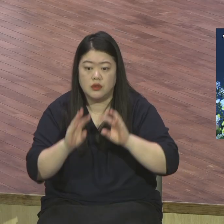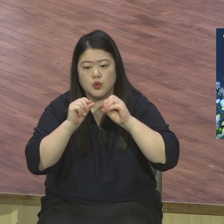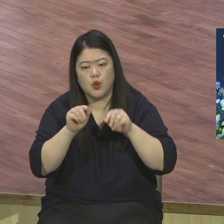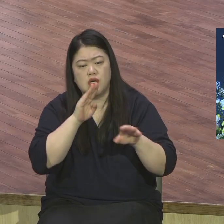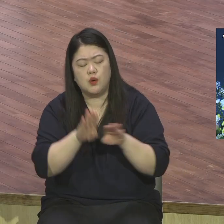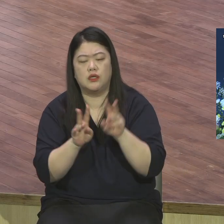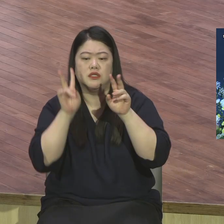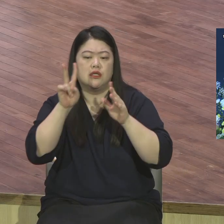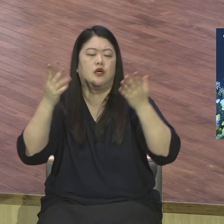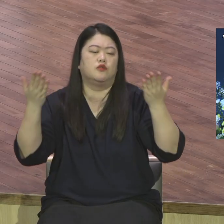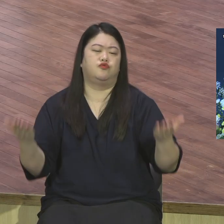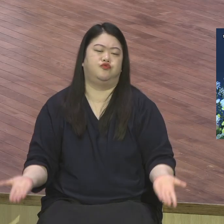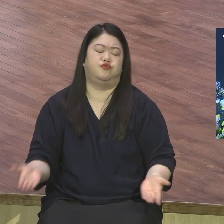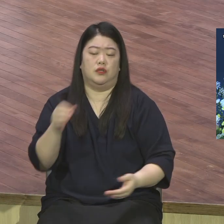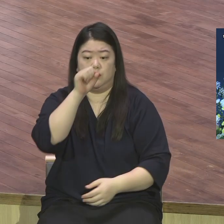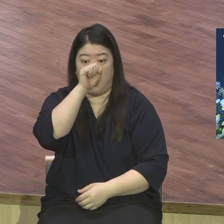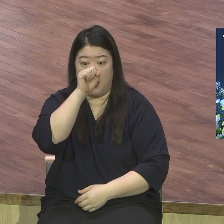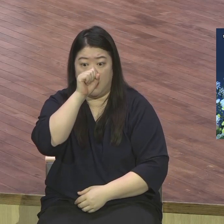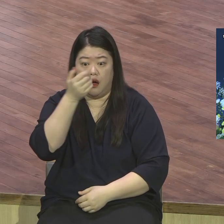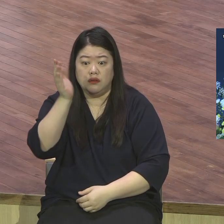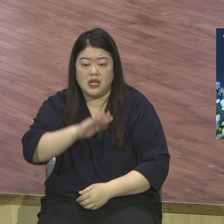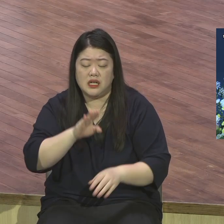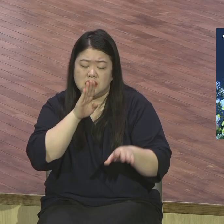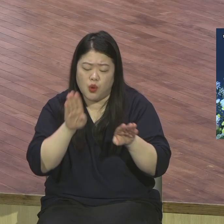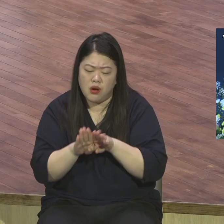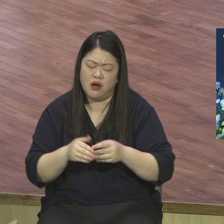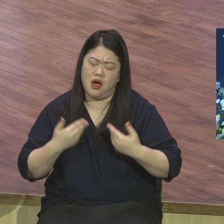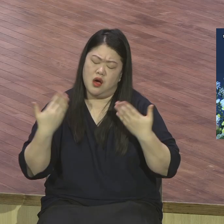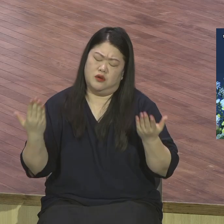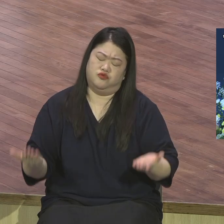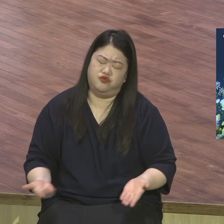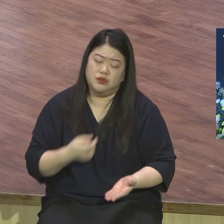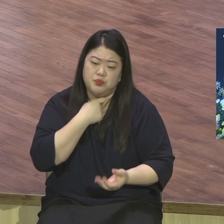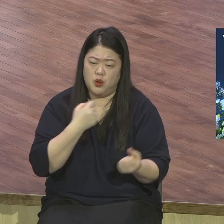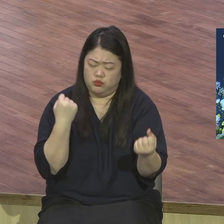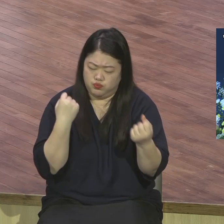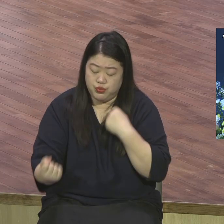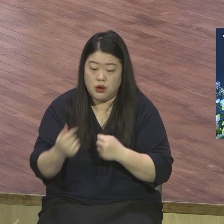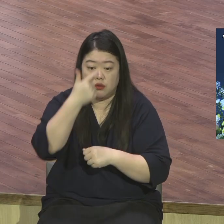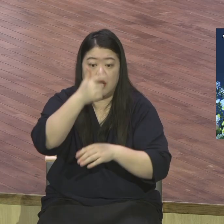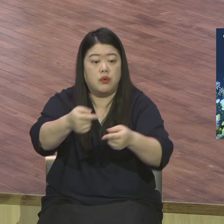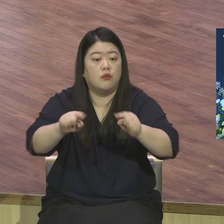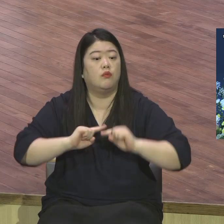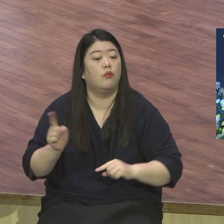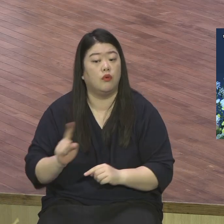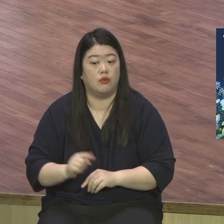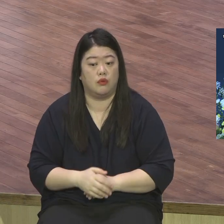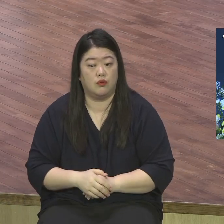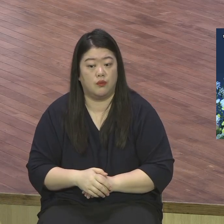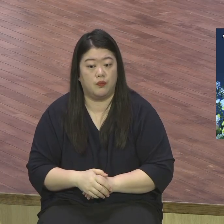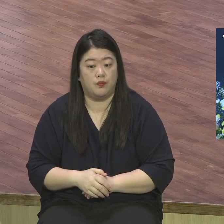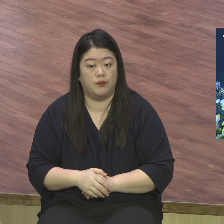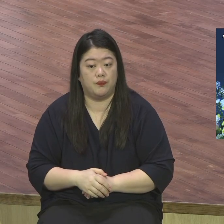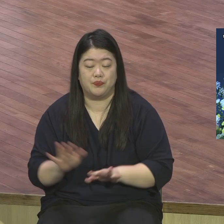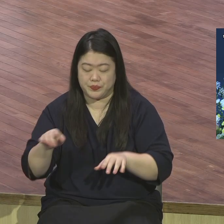안식교는 토요일이 안식일인데 무슨 이 기독교는 이 장로교 기독교들이 다 이단이다